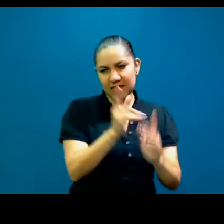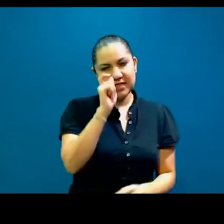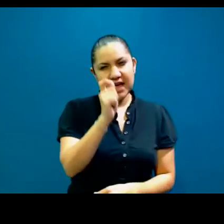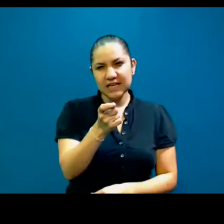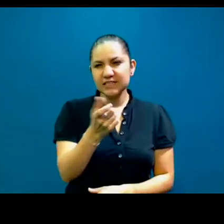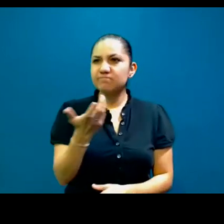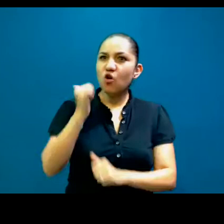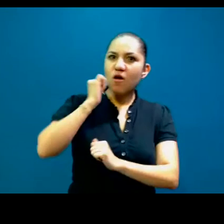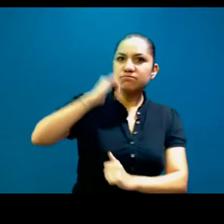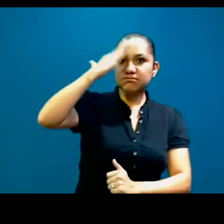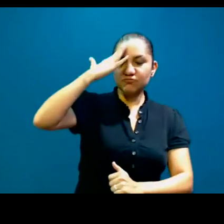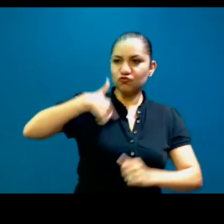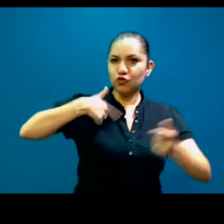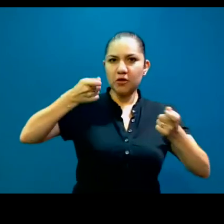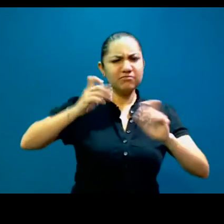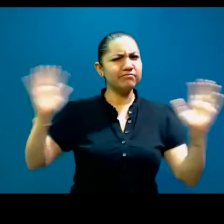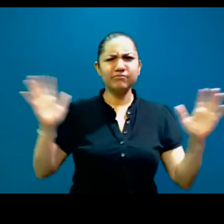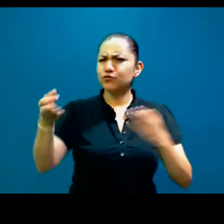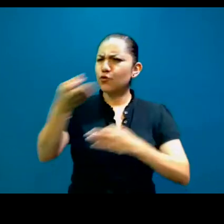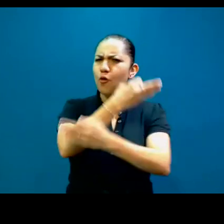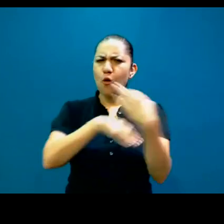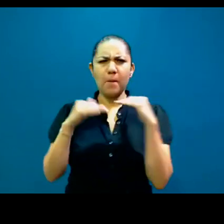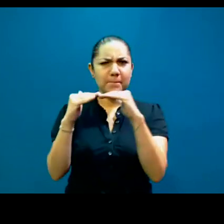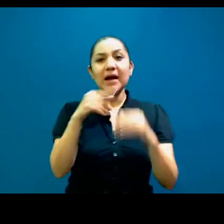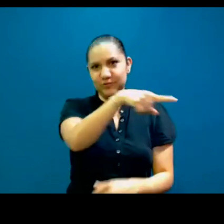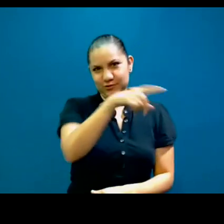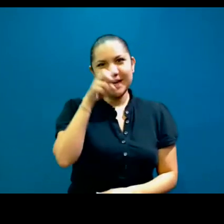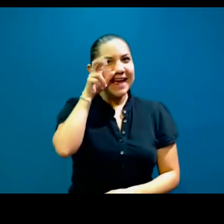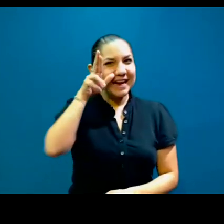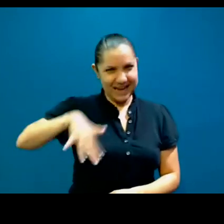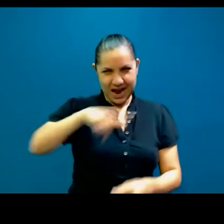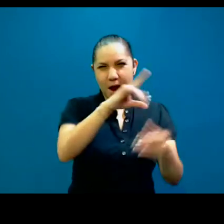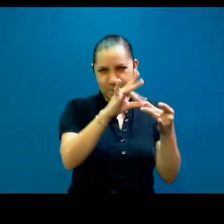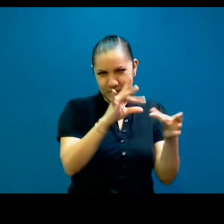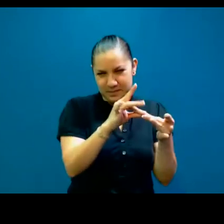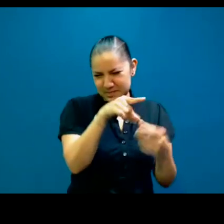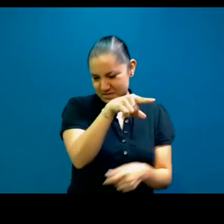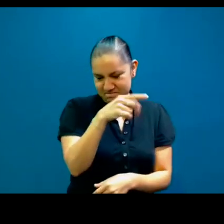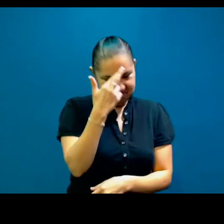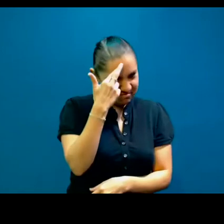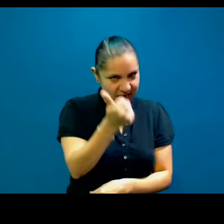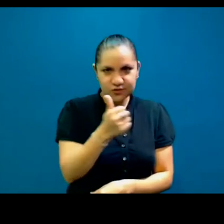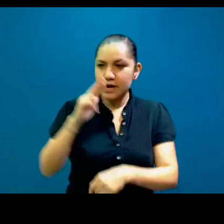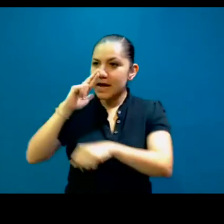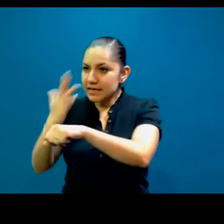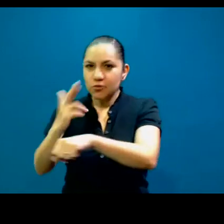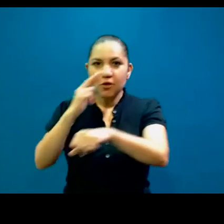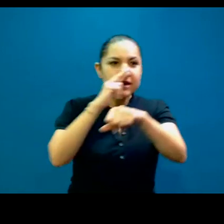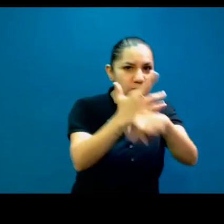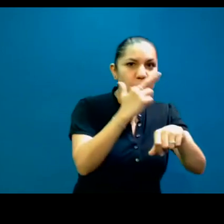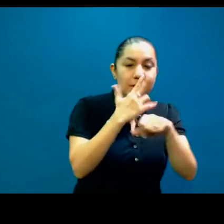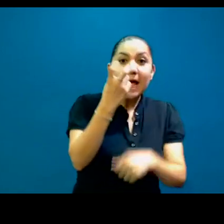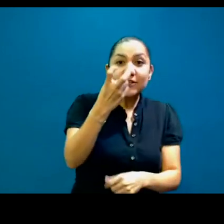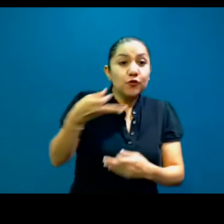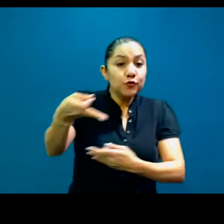que no haya un liderazgo. Creo que hay, como lo dijo Erick, lo dijo, me gustó como lo dijo, hay responsabilidades, y todos compartimos la responsabilidad de